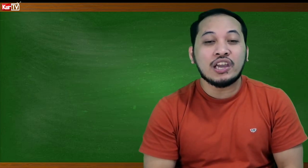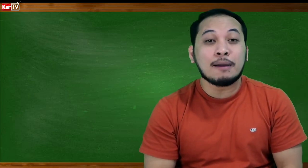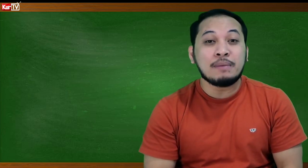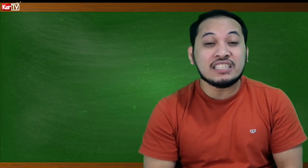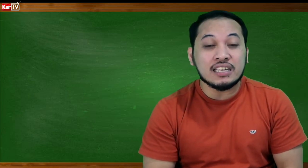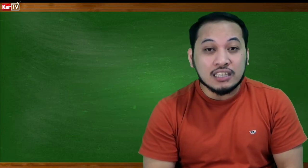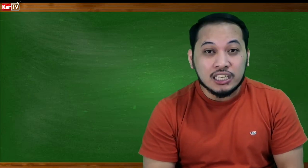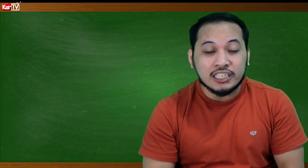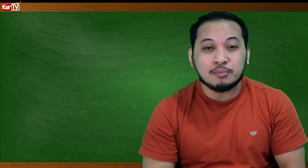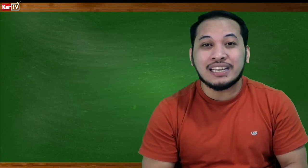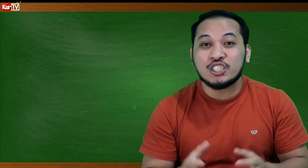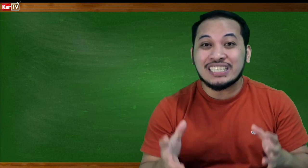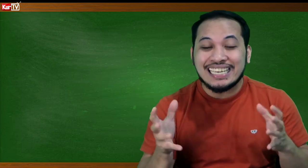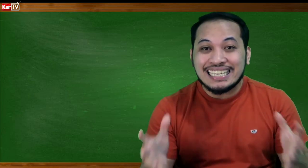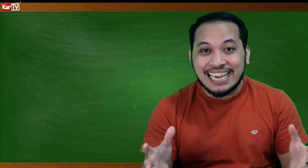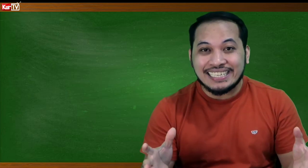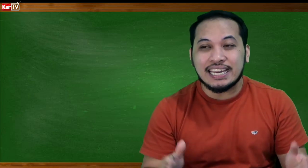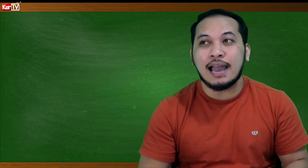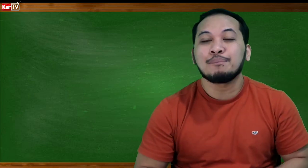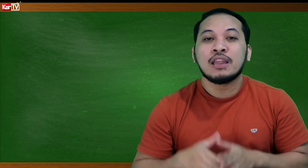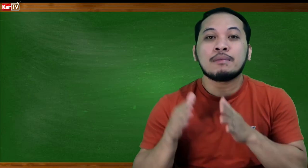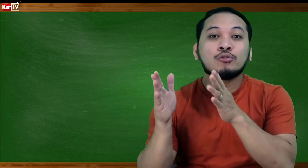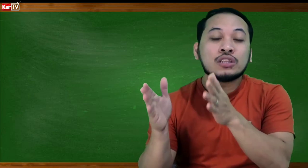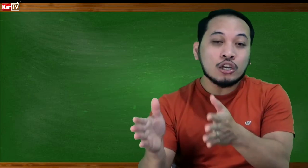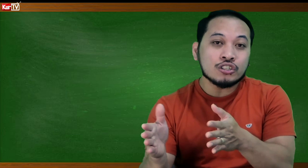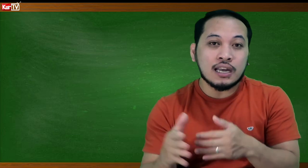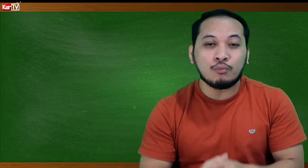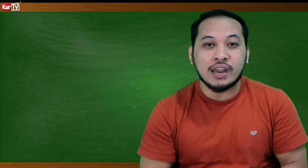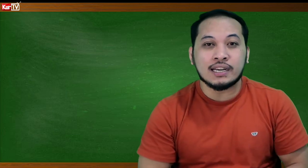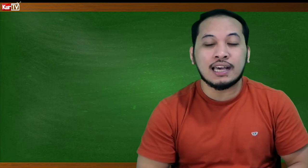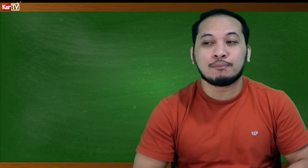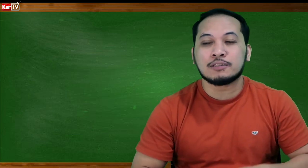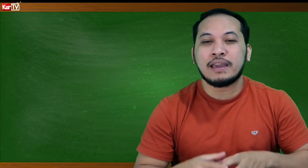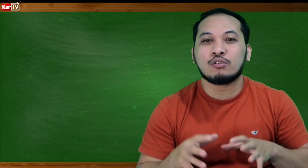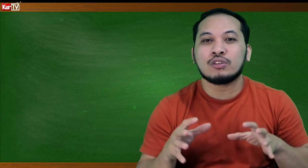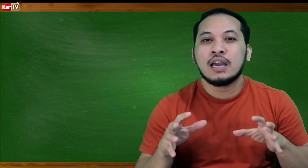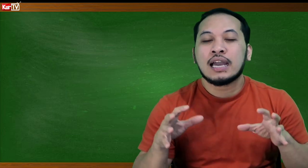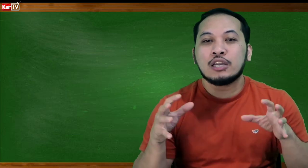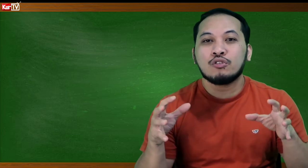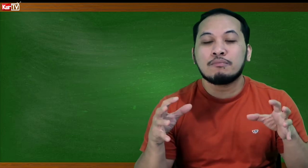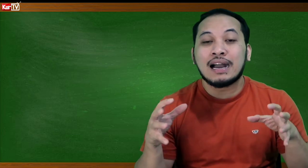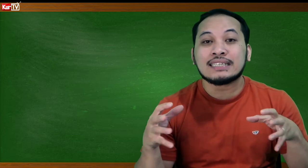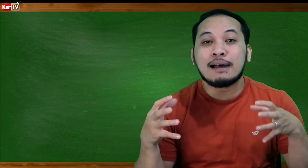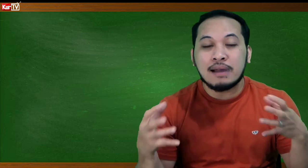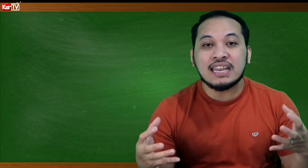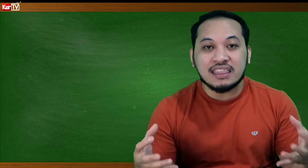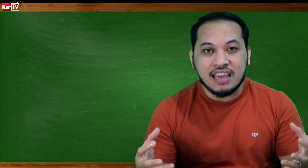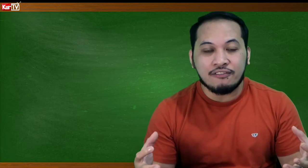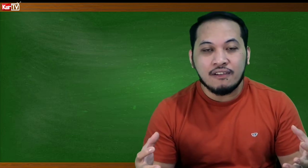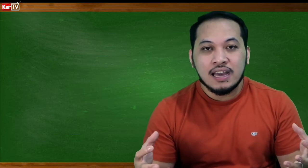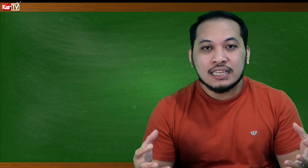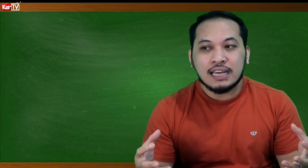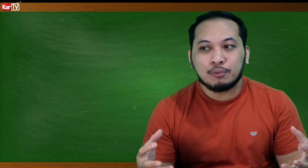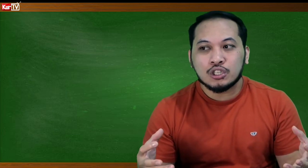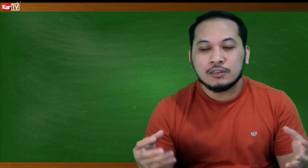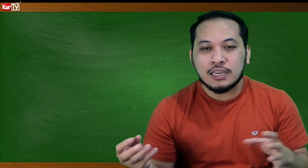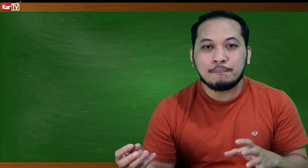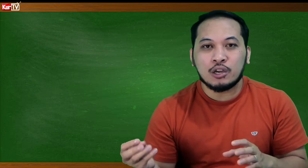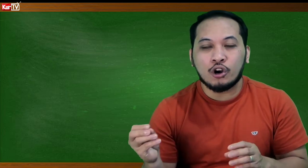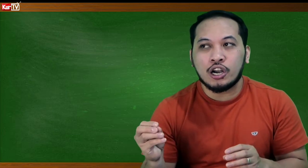kayo ng basic knowledge para just in case nga mapunta kayo somewhere tapos meron kayong makasama na deaf tapos siyempre or